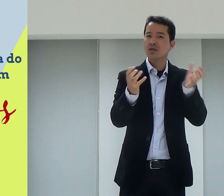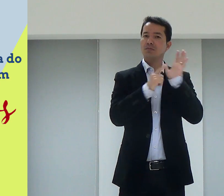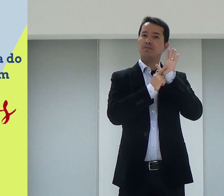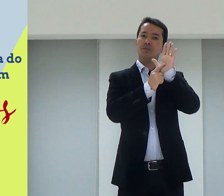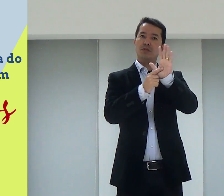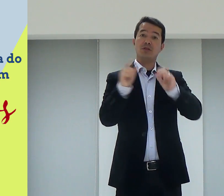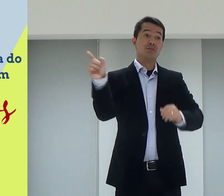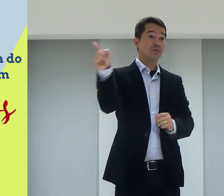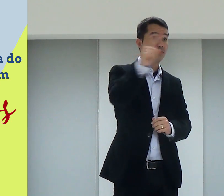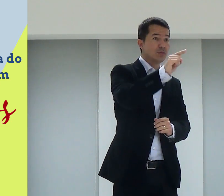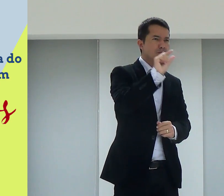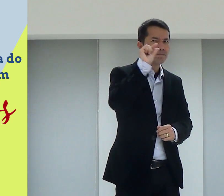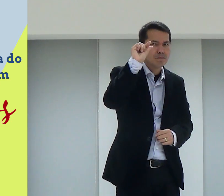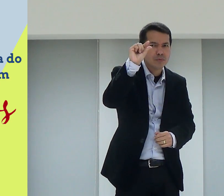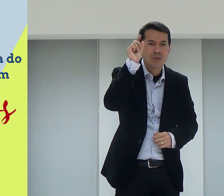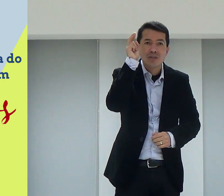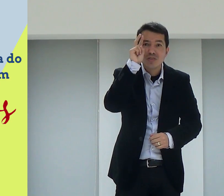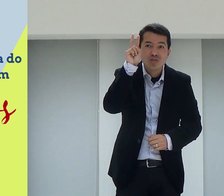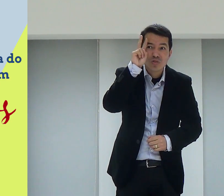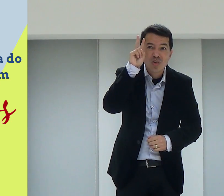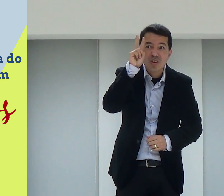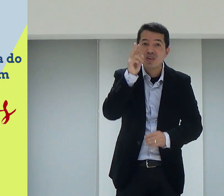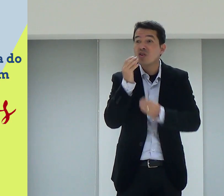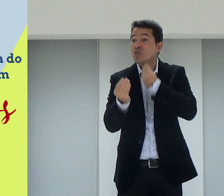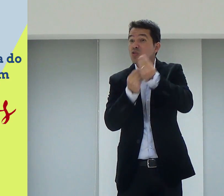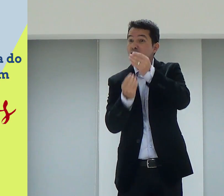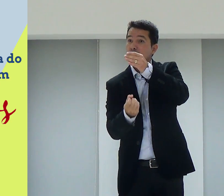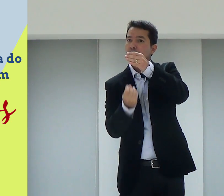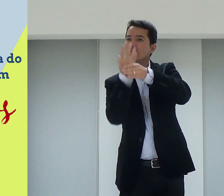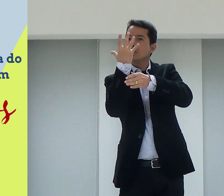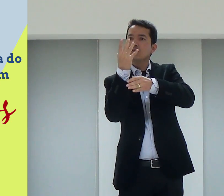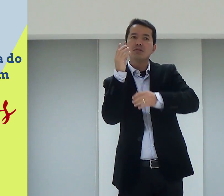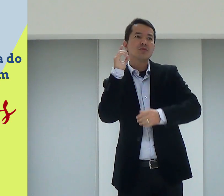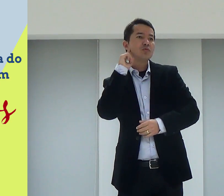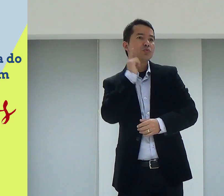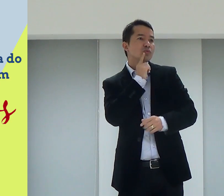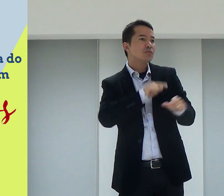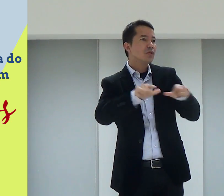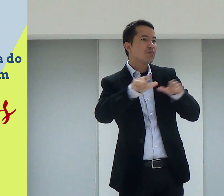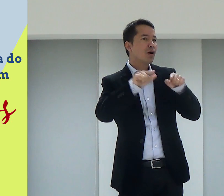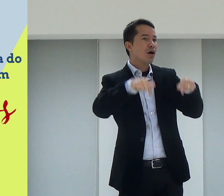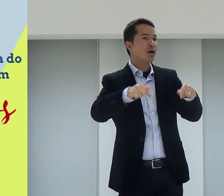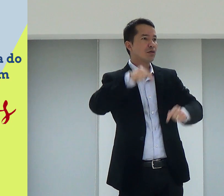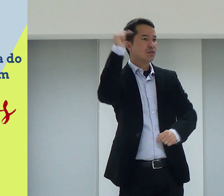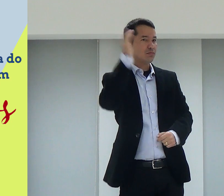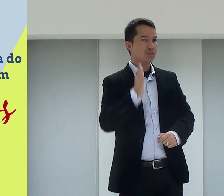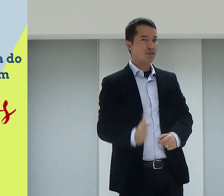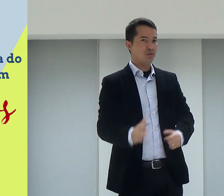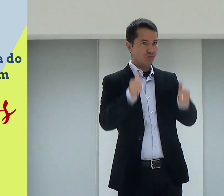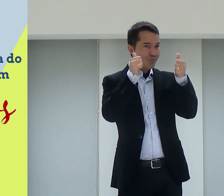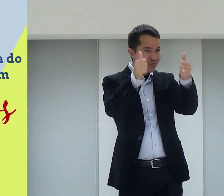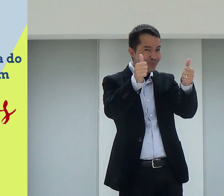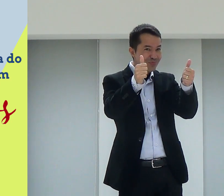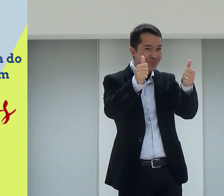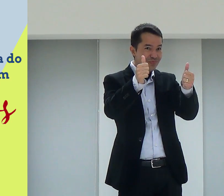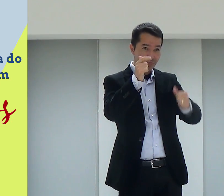Então, hoje eu queria mostrar pra vocês um pouquinho dessa história de como começou o trabalho com surdos aqui no Brasil, tá bom?